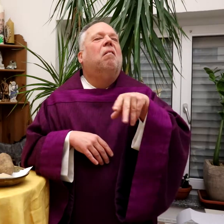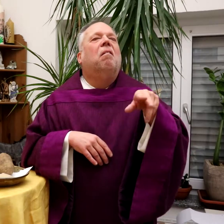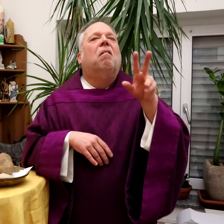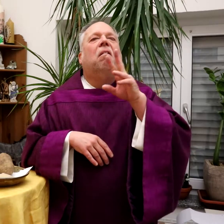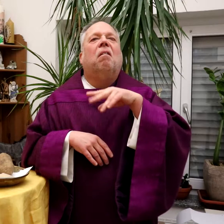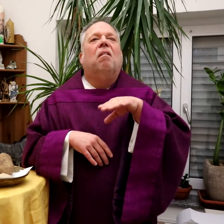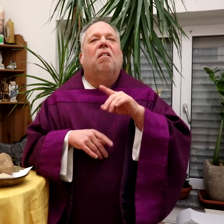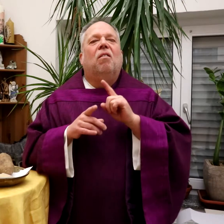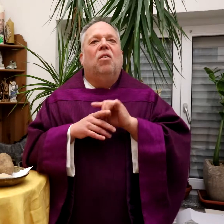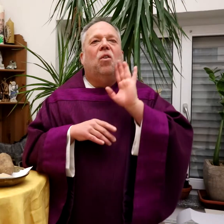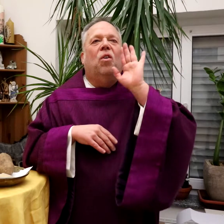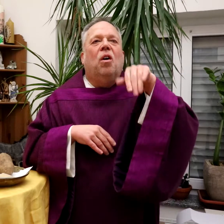Dinge übersehen wir oft.